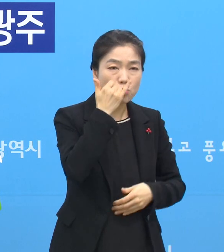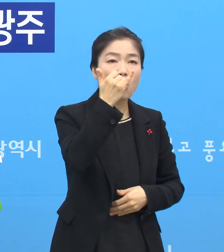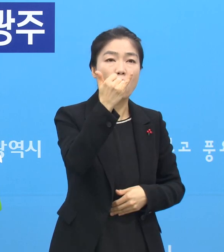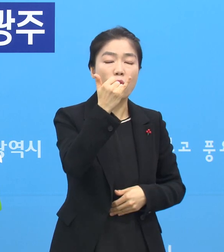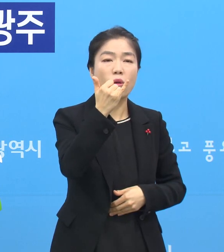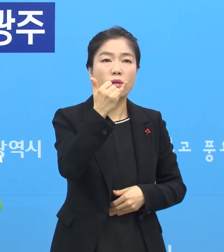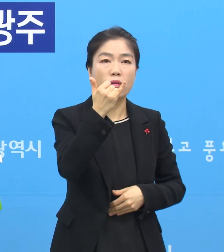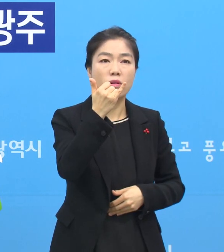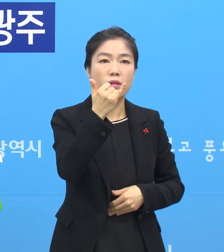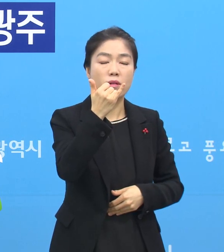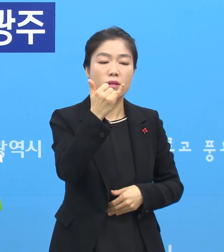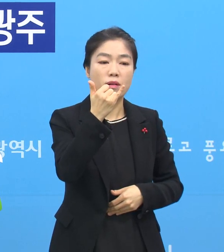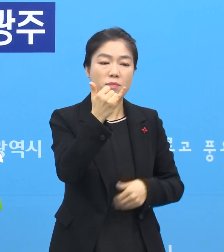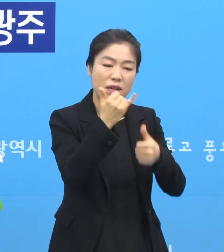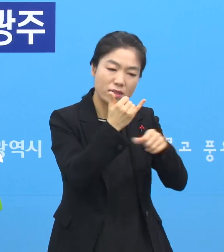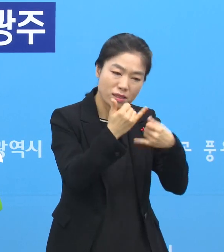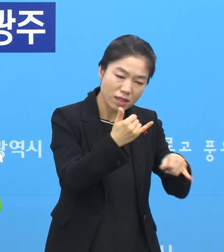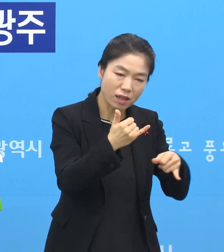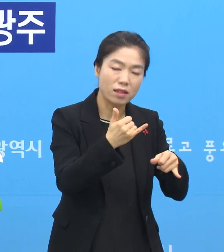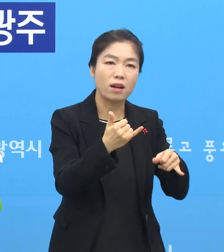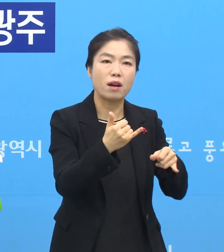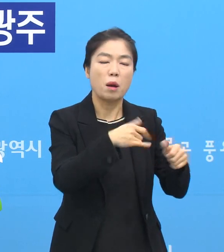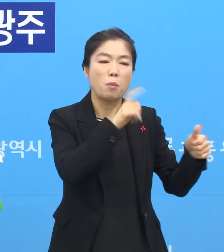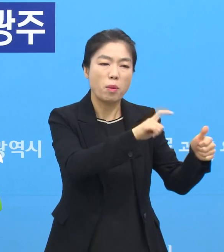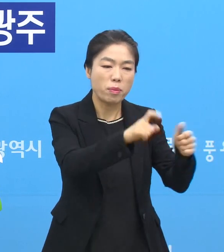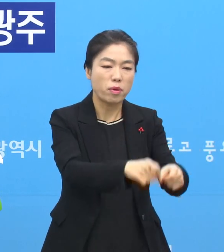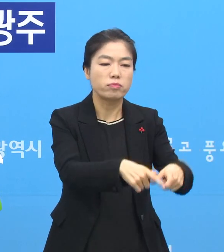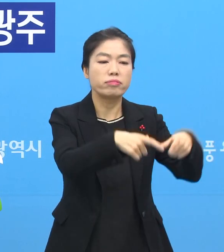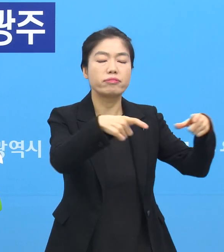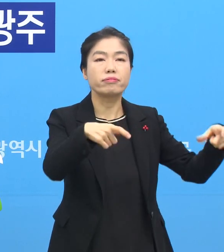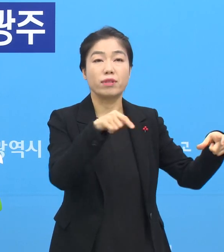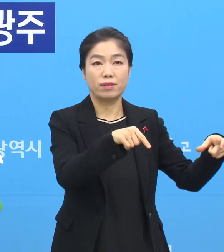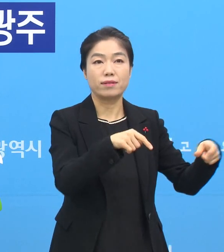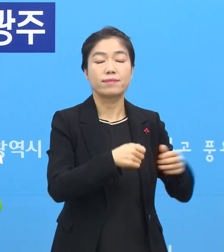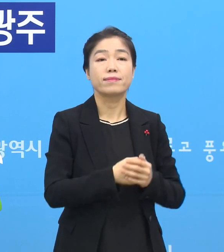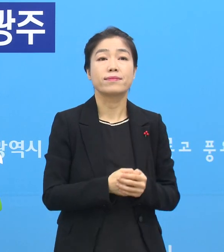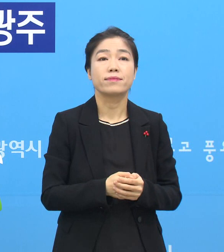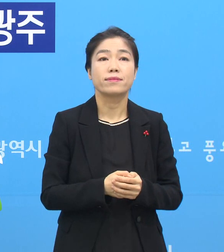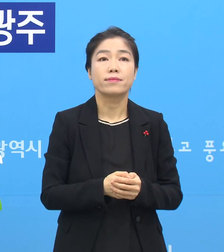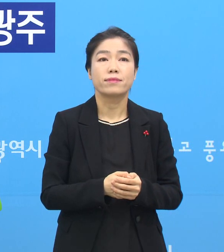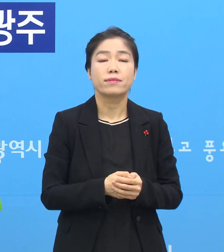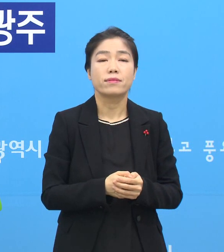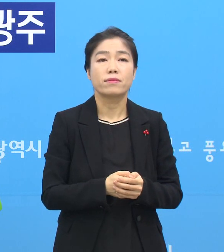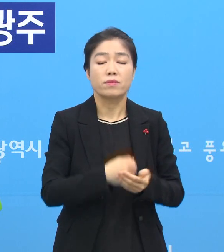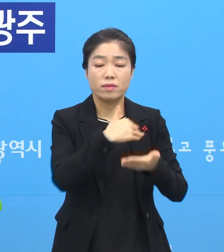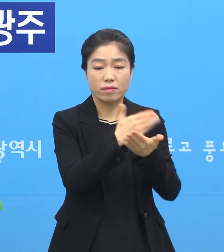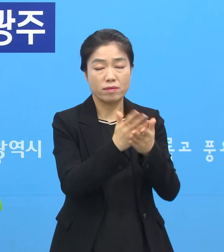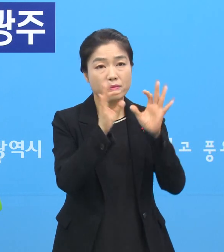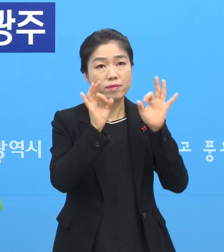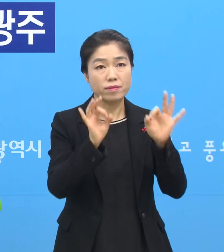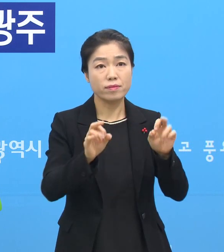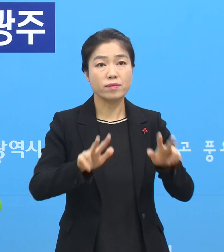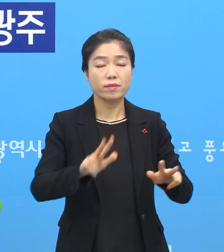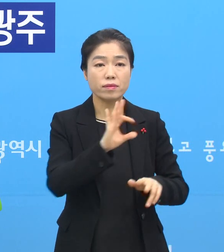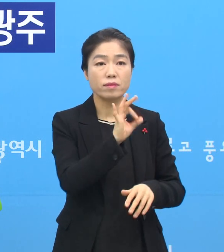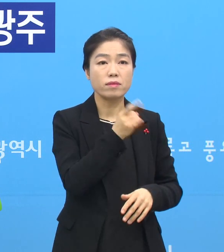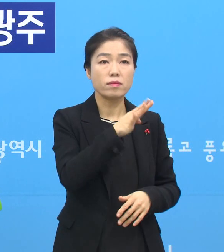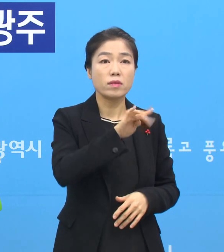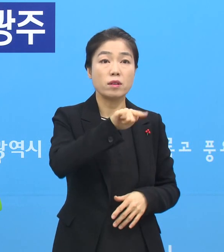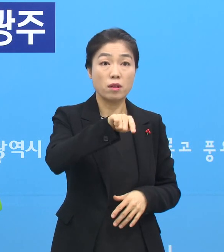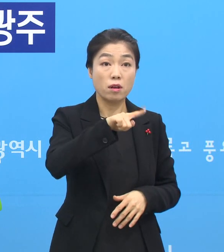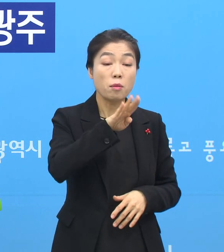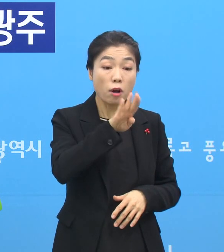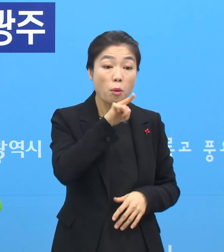부모도 다 함께 지금 확진자가 좀 늘고 있습니다. 그래서 유형별로 보면 지금 에버그린